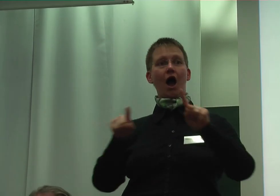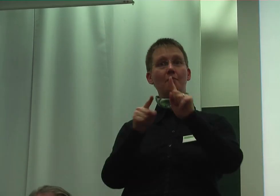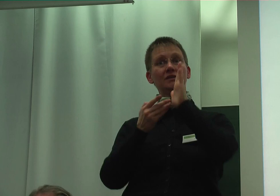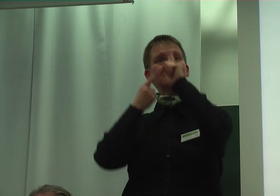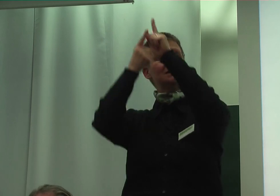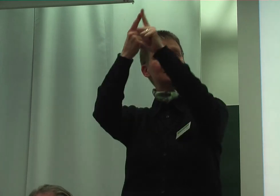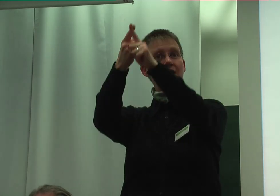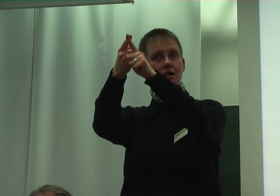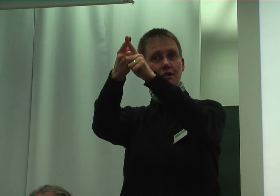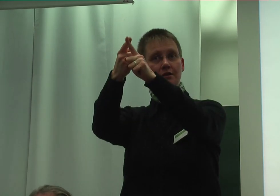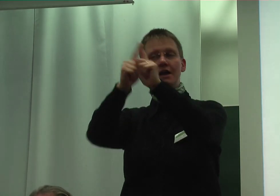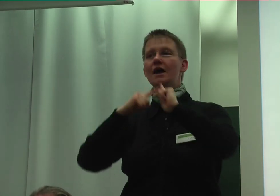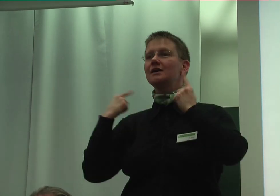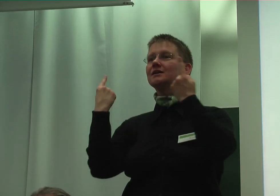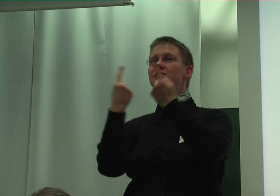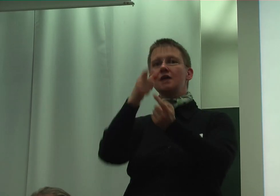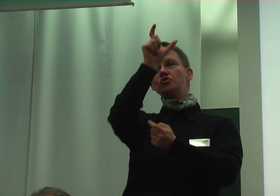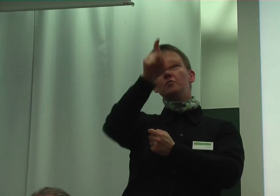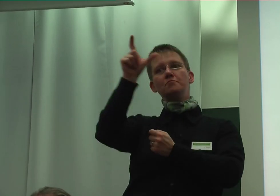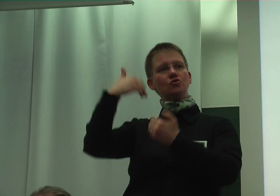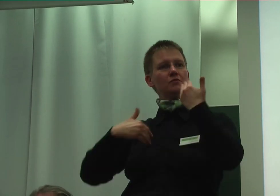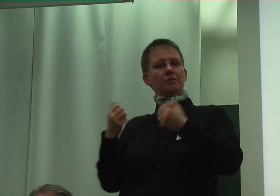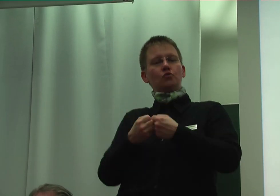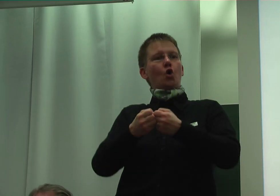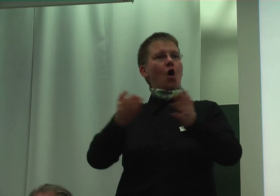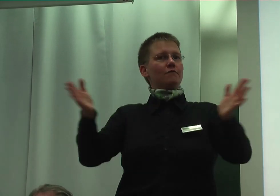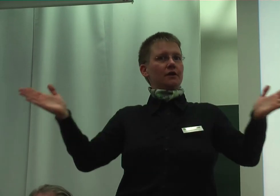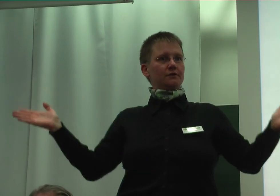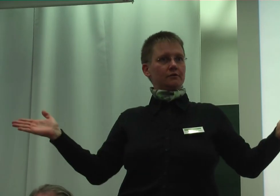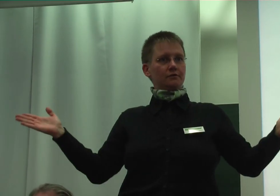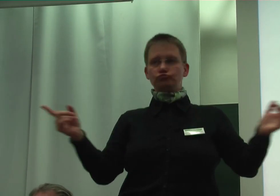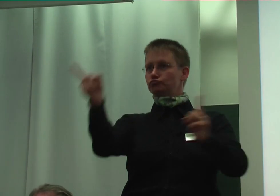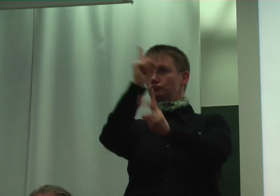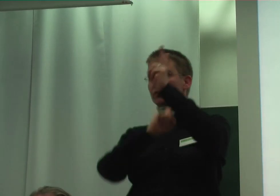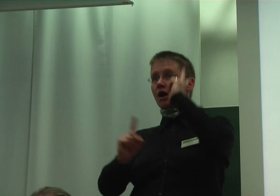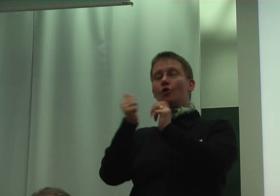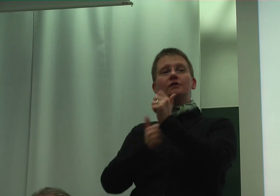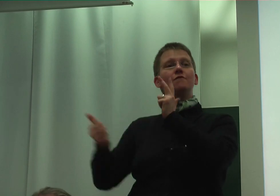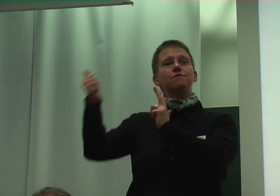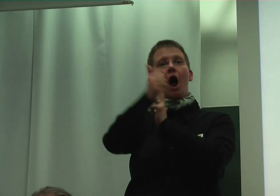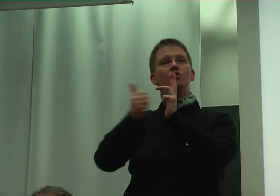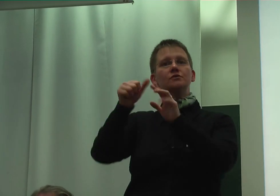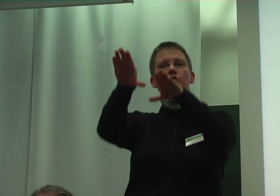Gesellschaft Menschen mit Behinderung gegenüber öffnet und die entsprechende Voraussetzungen zur Freihaberschaft.